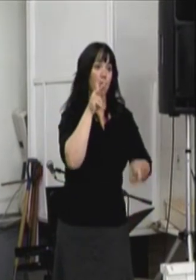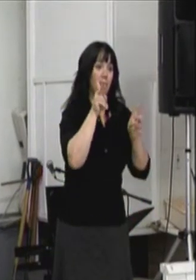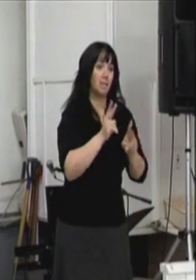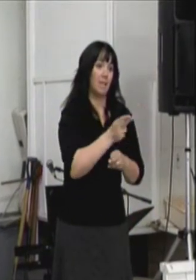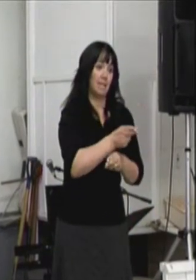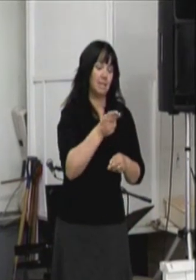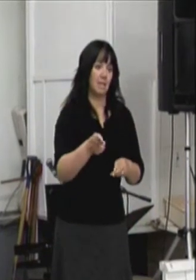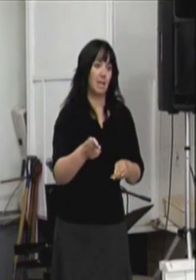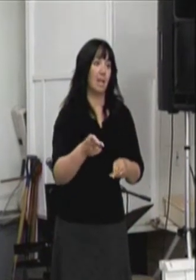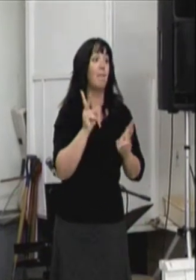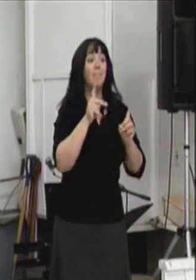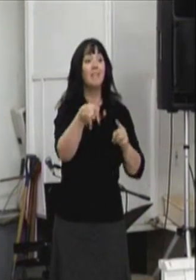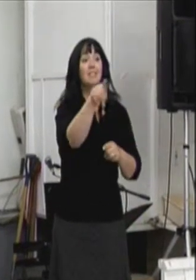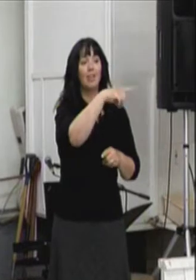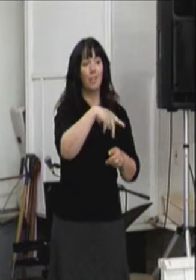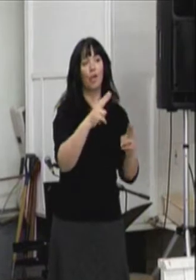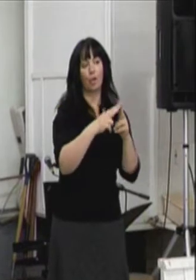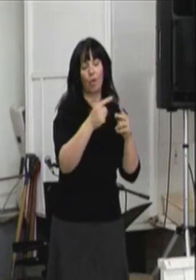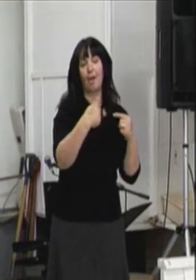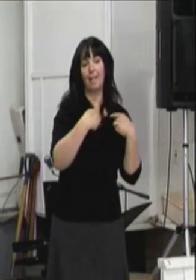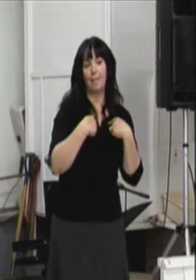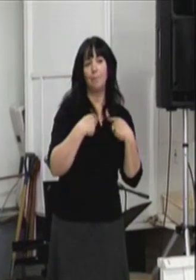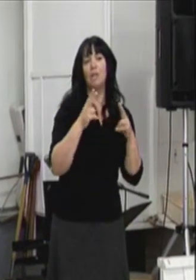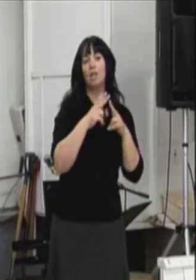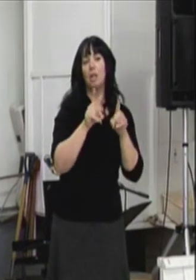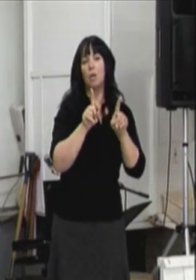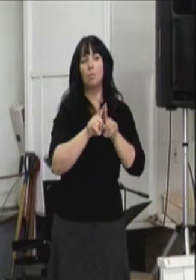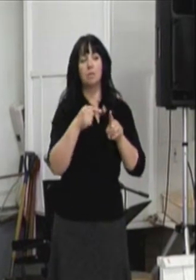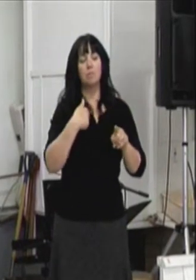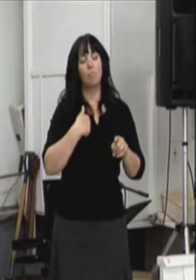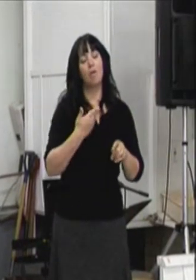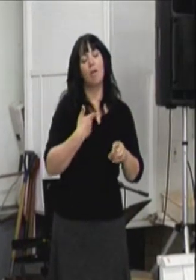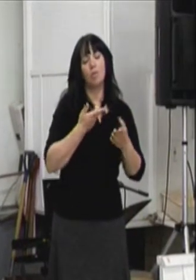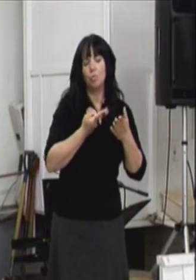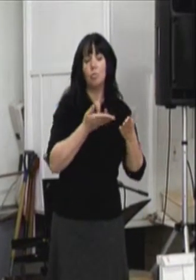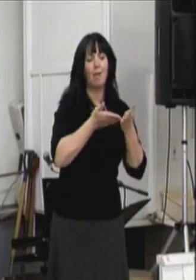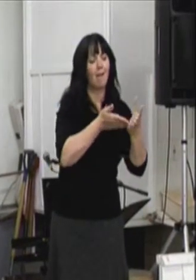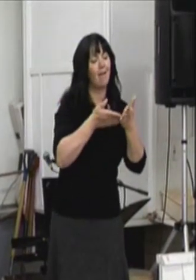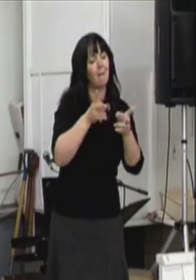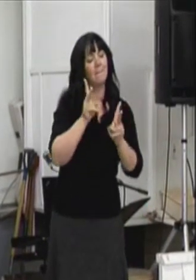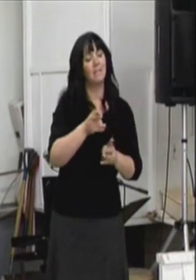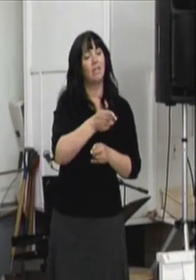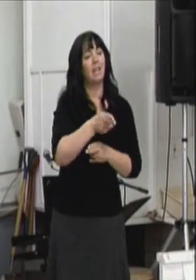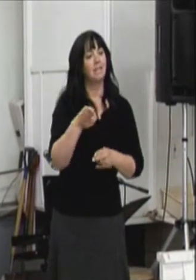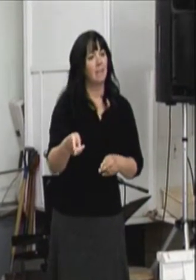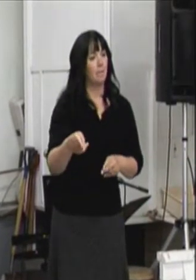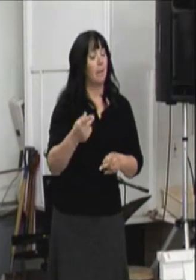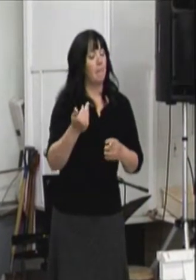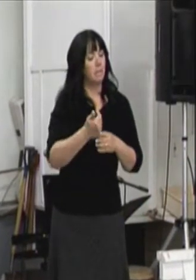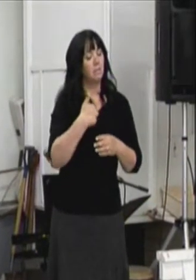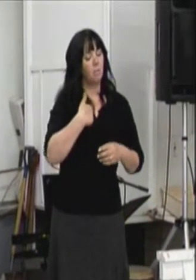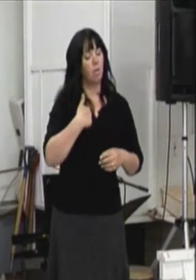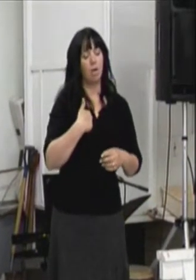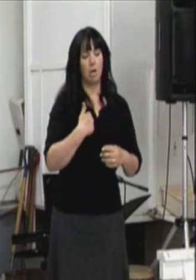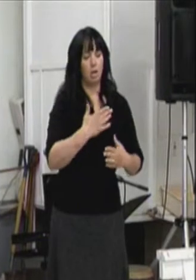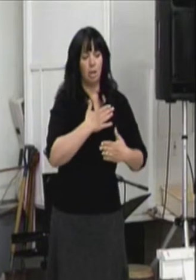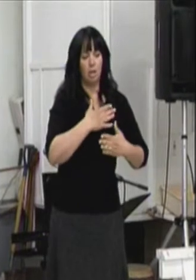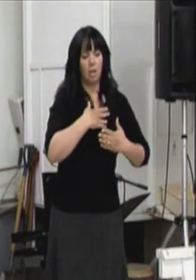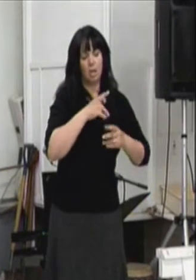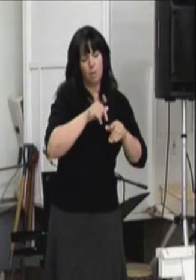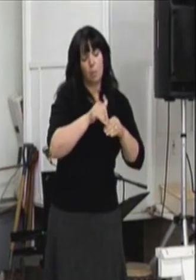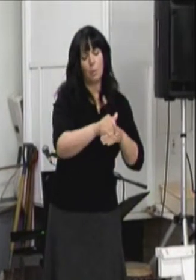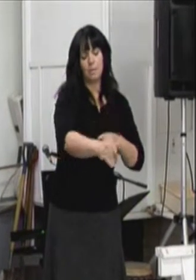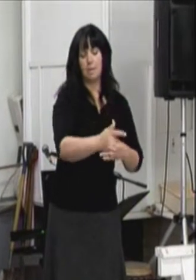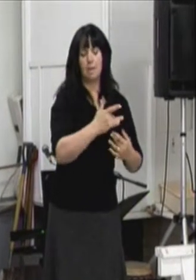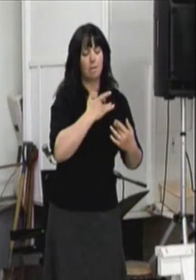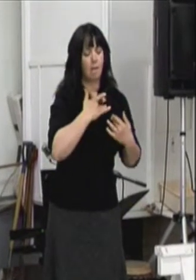Les gens me connaissent et connaissent mon engagement envers les personnes handicapées, car c'est un dossier qui me tient à cœur depuis des